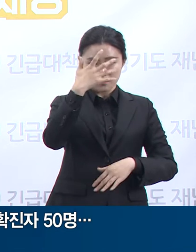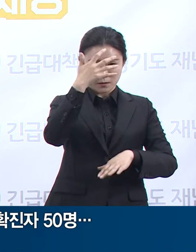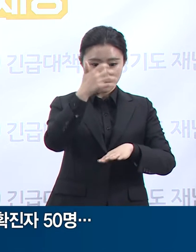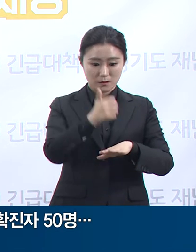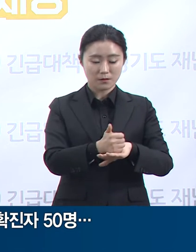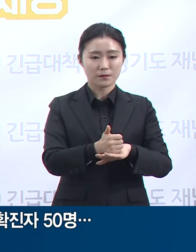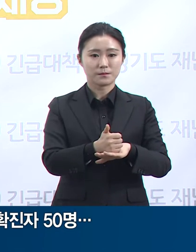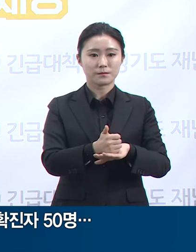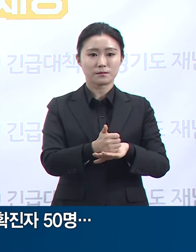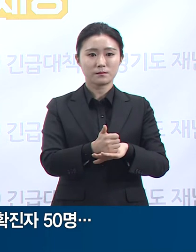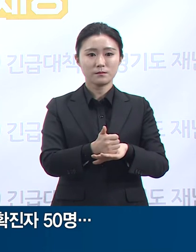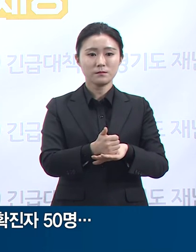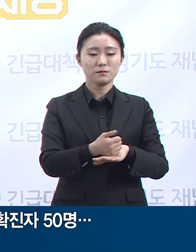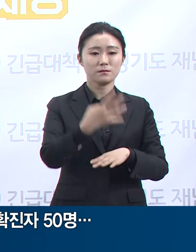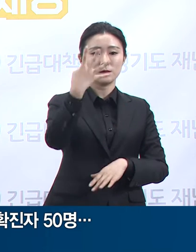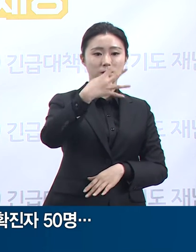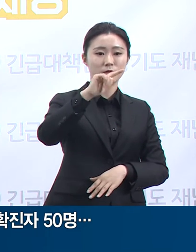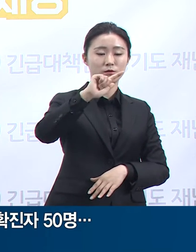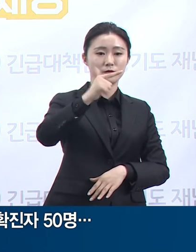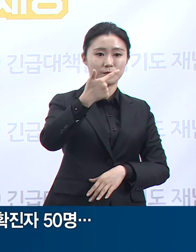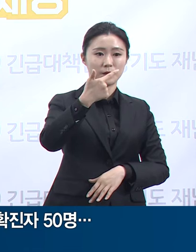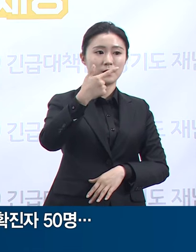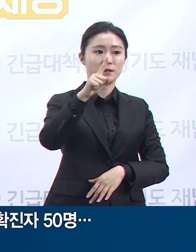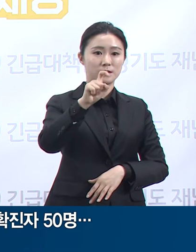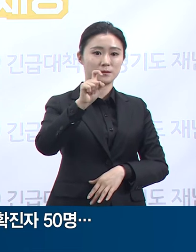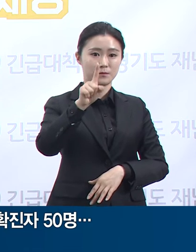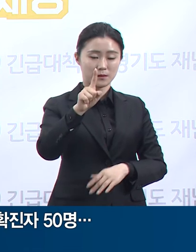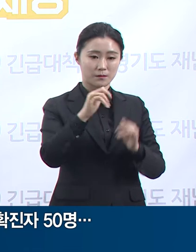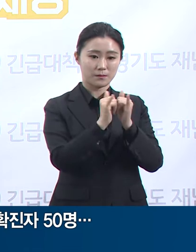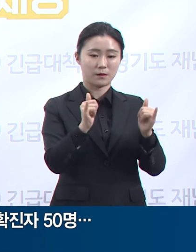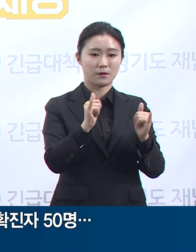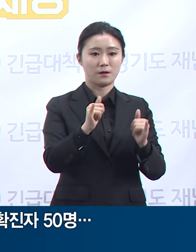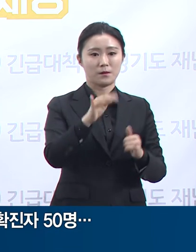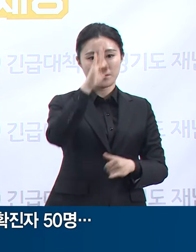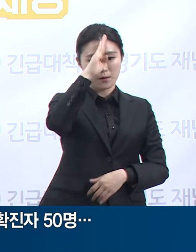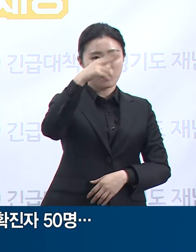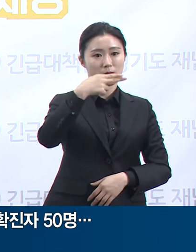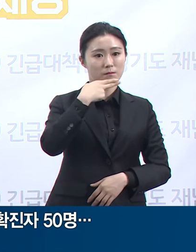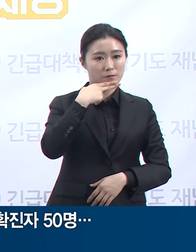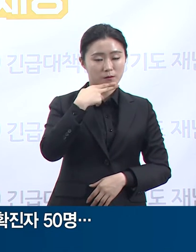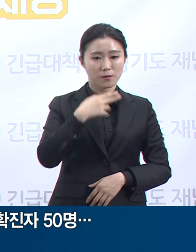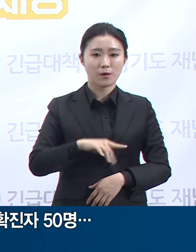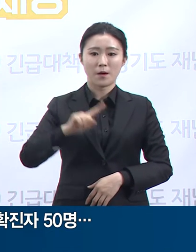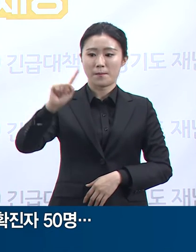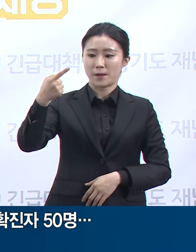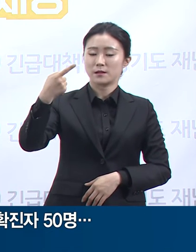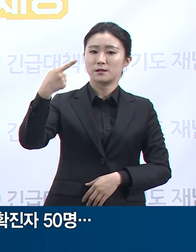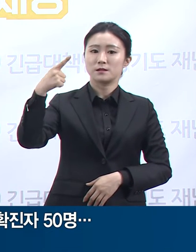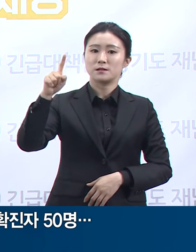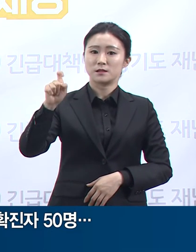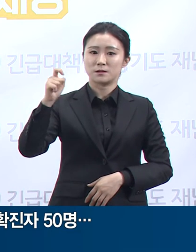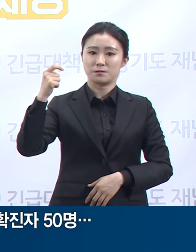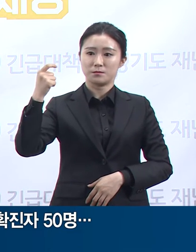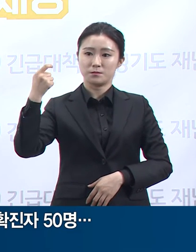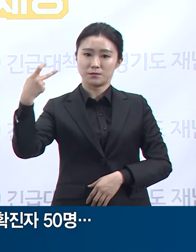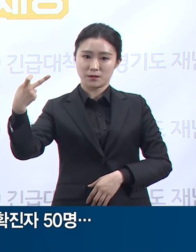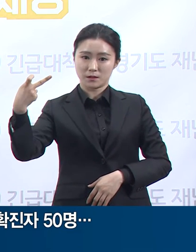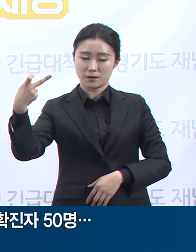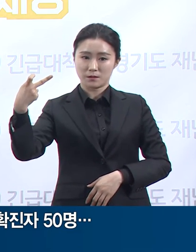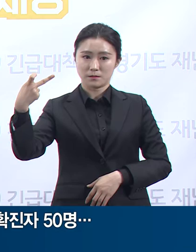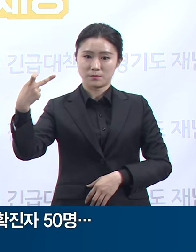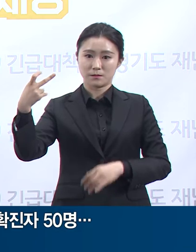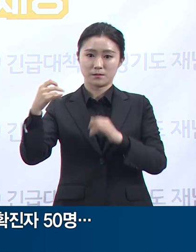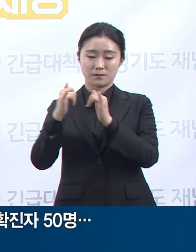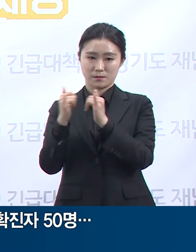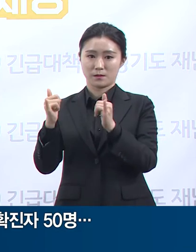0시 기준 4,612명이 음성 판정을, 112명이 양성 판정을 받았고 64명은